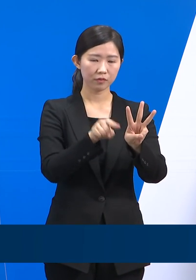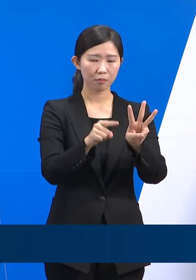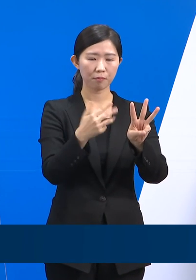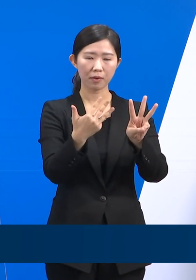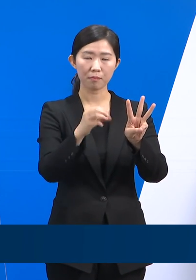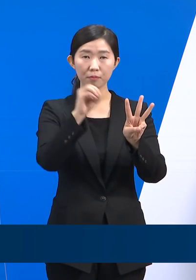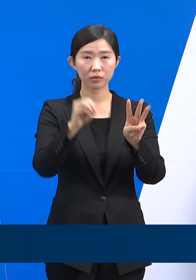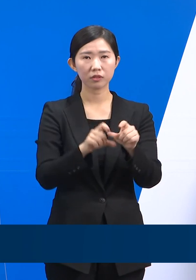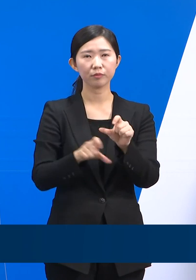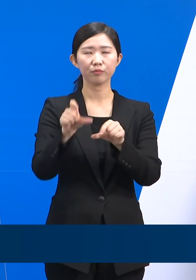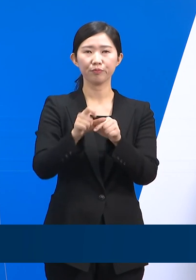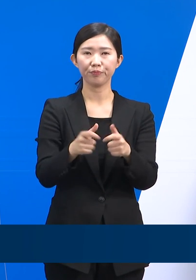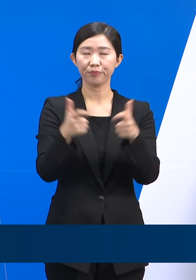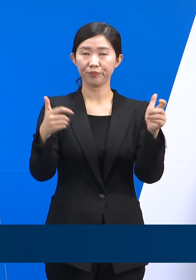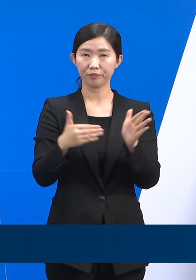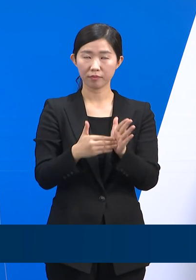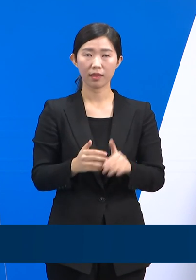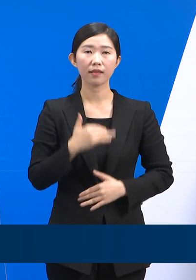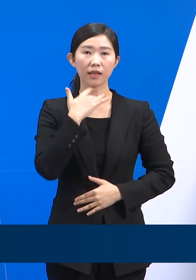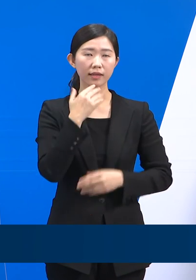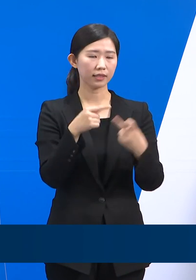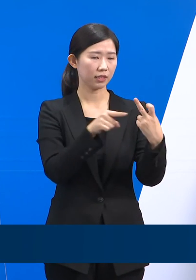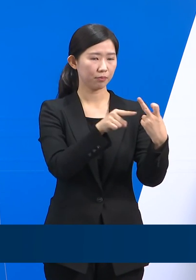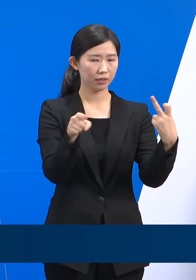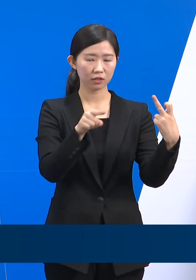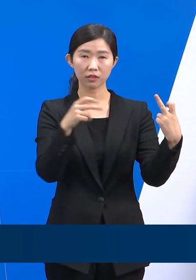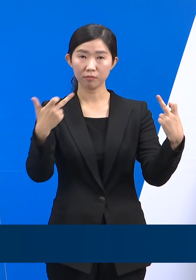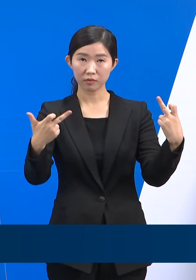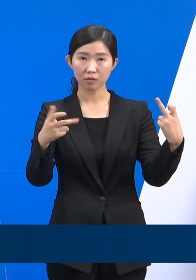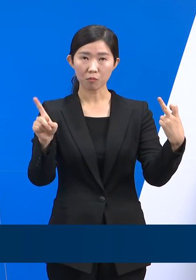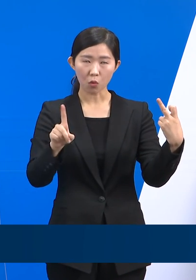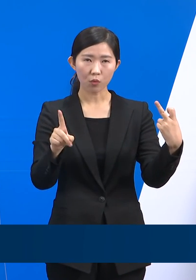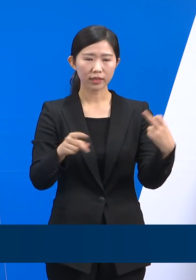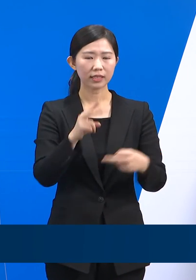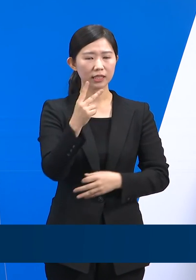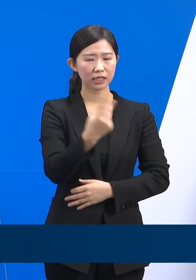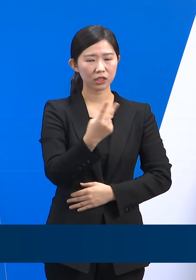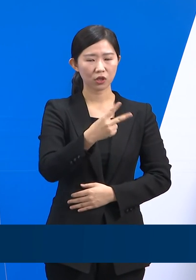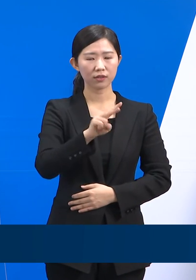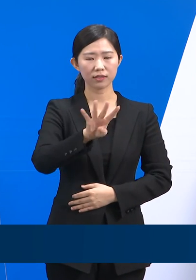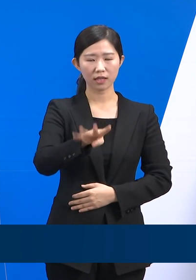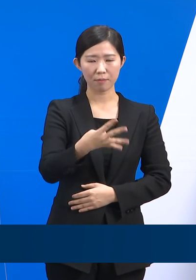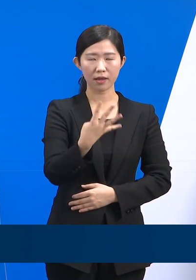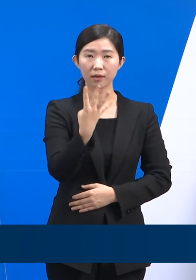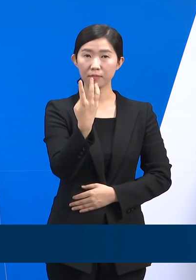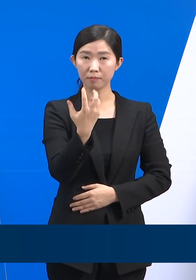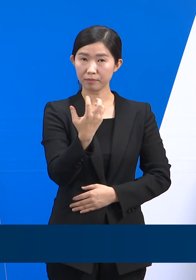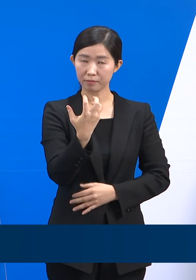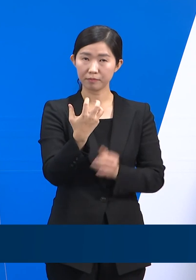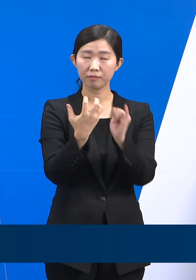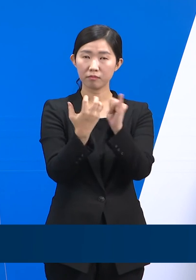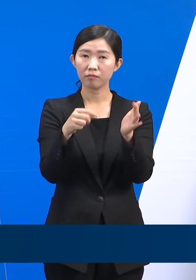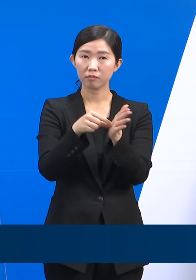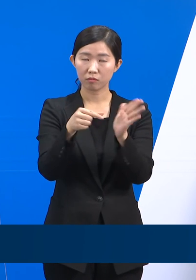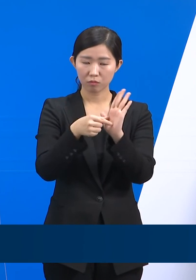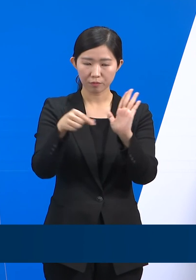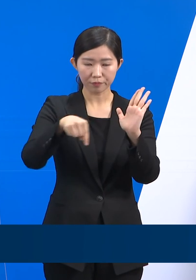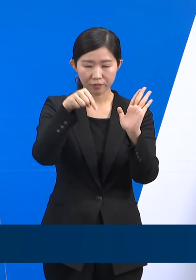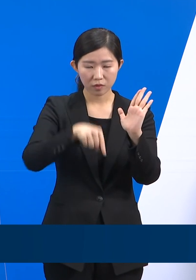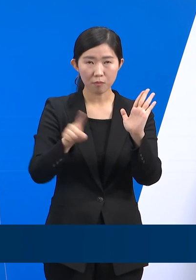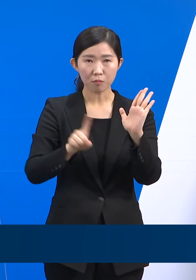12에서 17세 접종은 대상자 78만 2,430명 중 1회 이상 접종은 49만 6